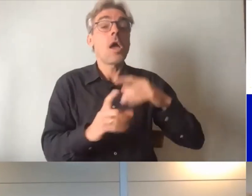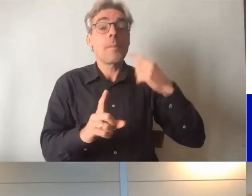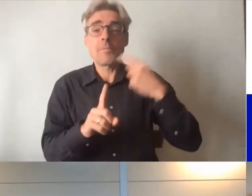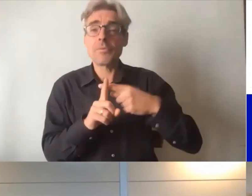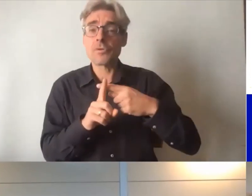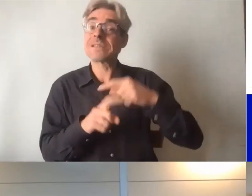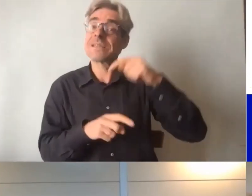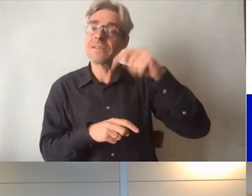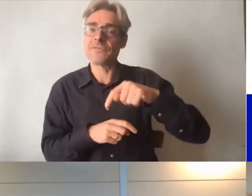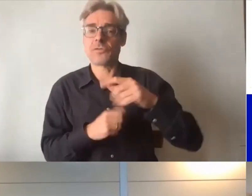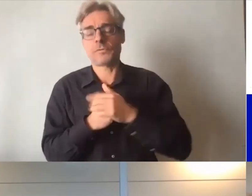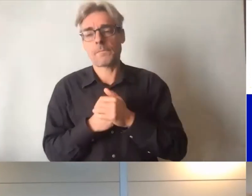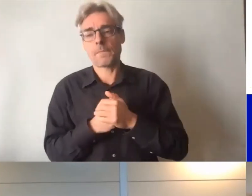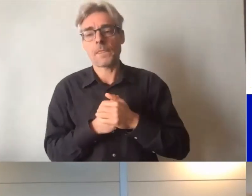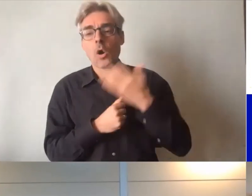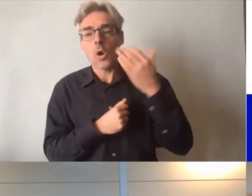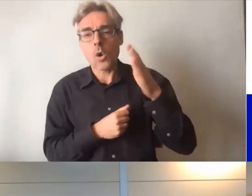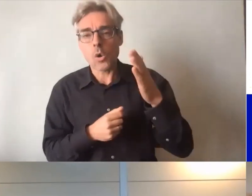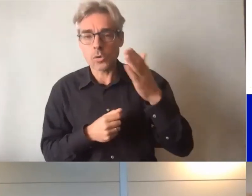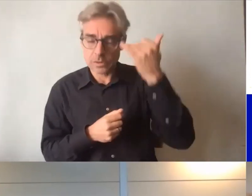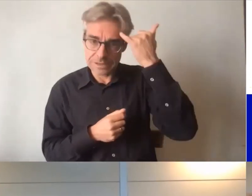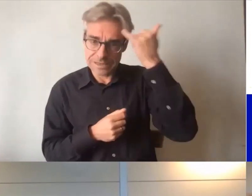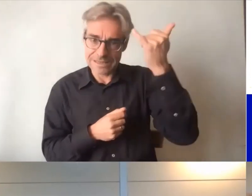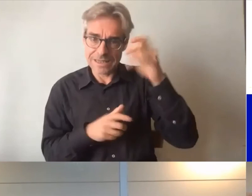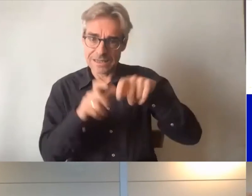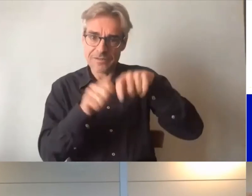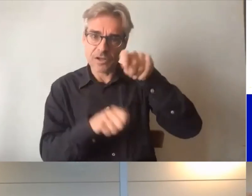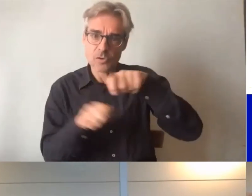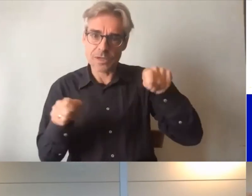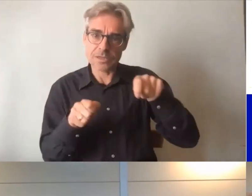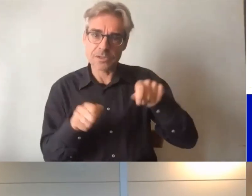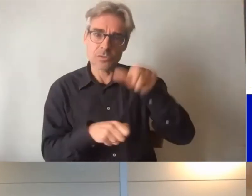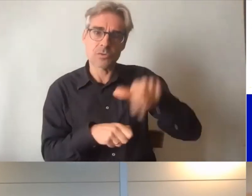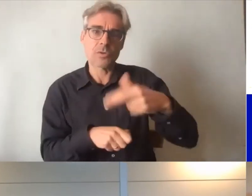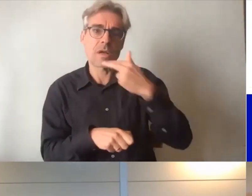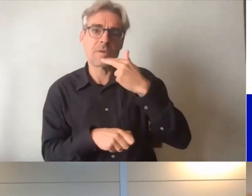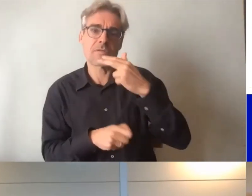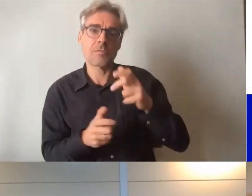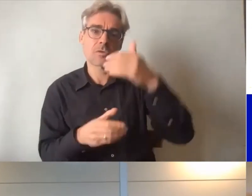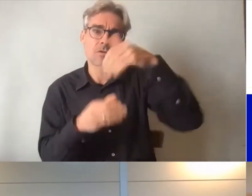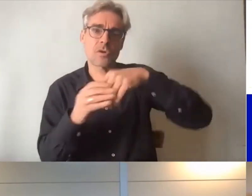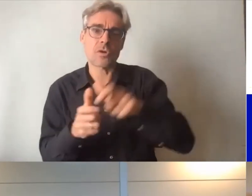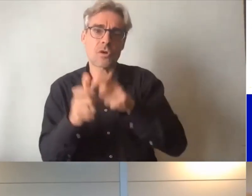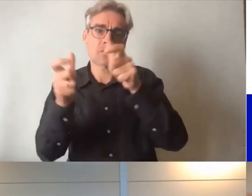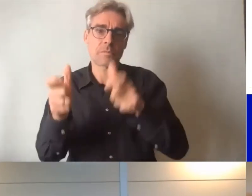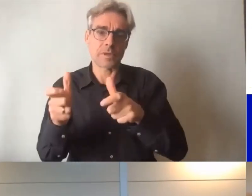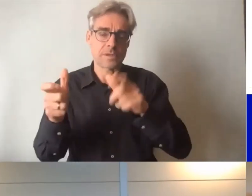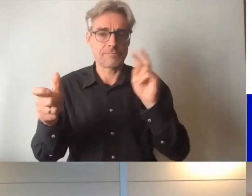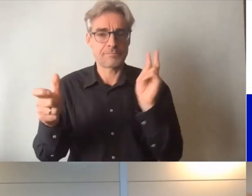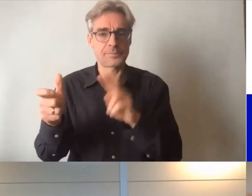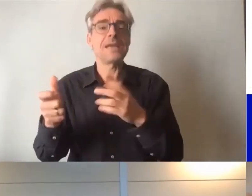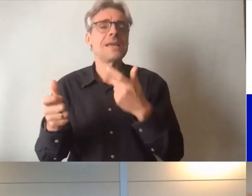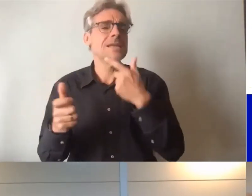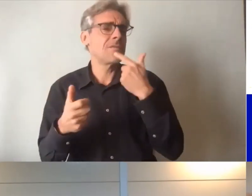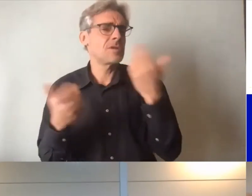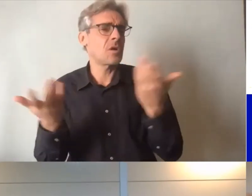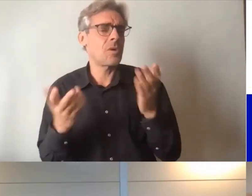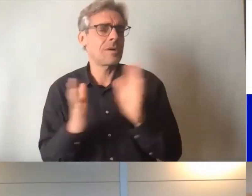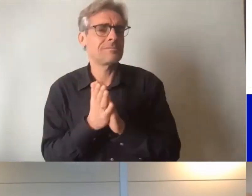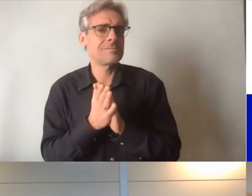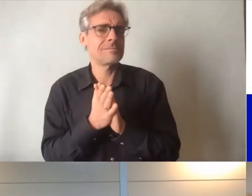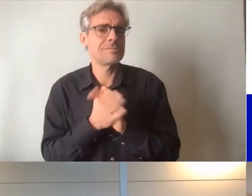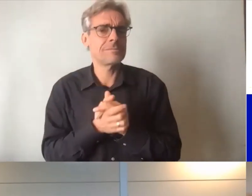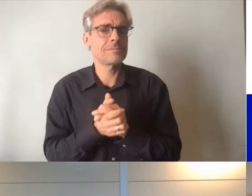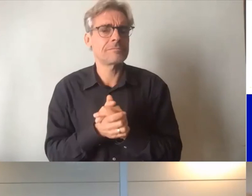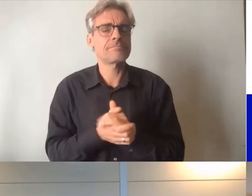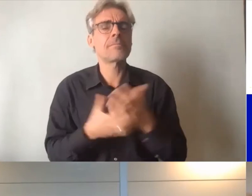à une autre dimension de l'appréciation de la performance de l'entreprise en d'autres termes pour faire simple et pour prendre